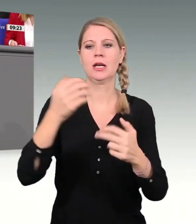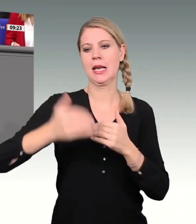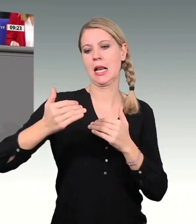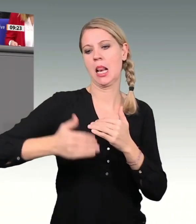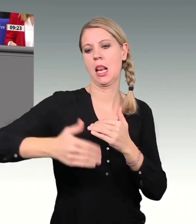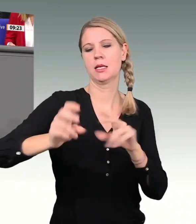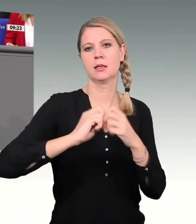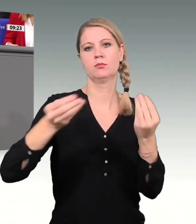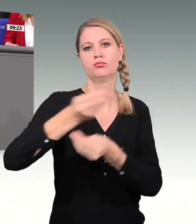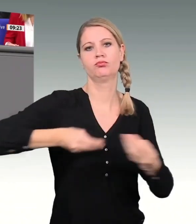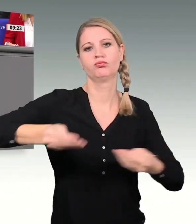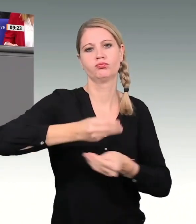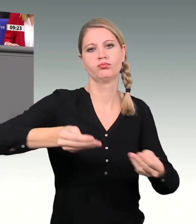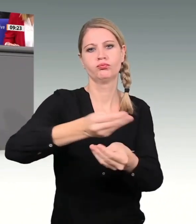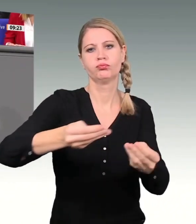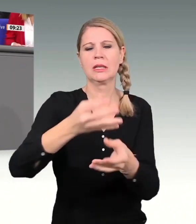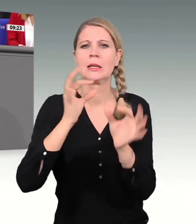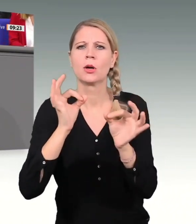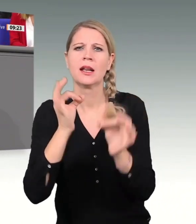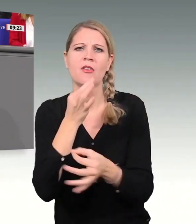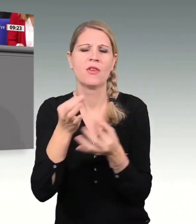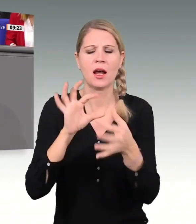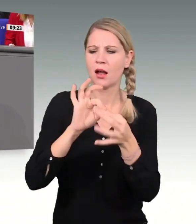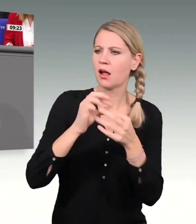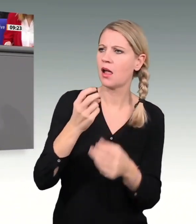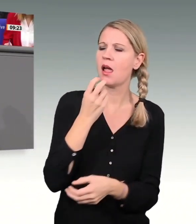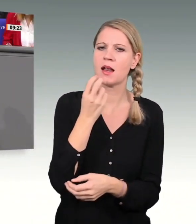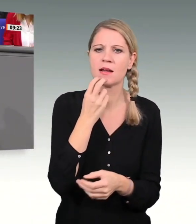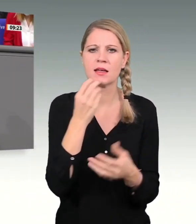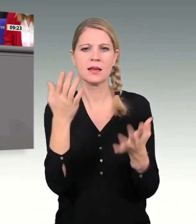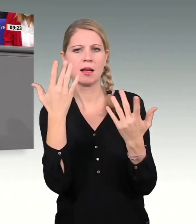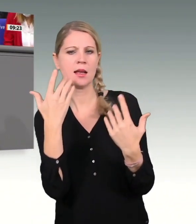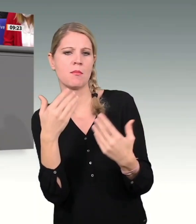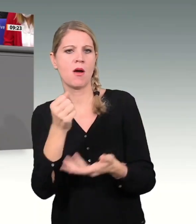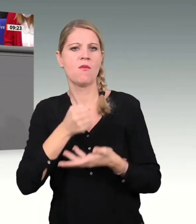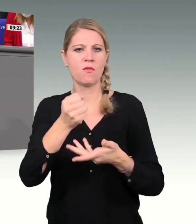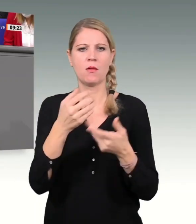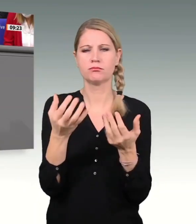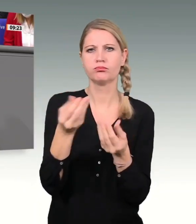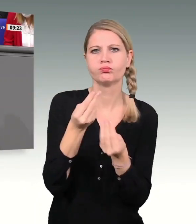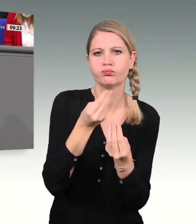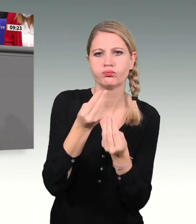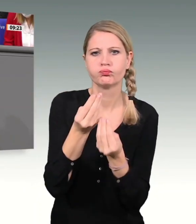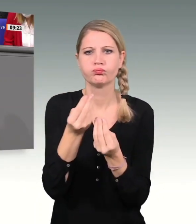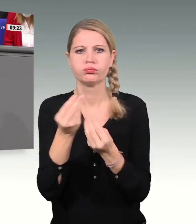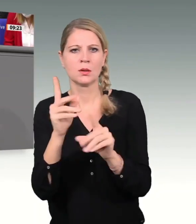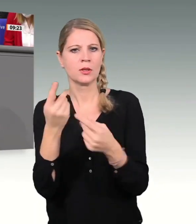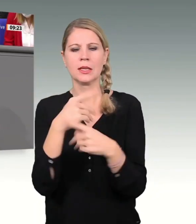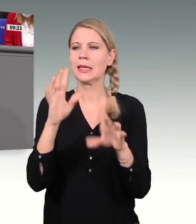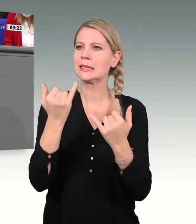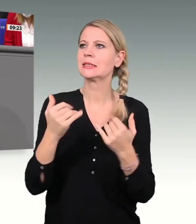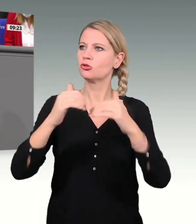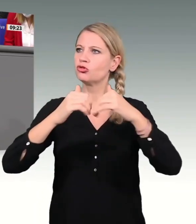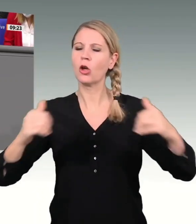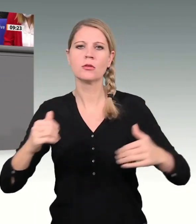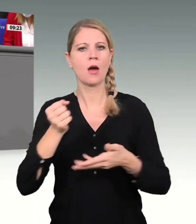Klimafonds auseinander. Wir schaffen kein Sondervermögen, mit dem eine Regierung frei hantieren kann. Wir beschließen kein